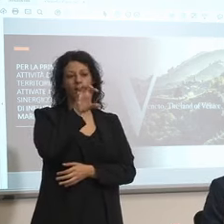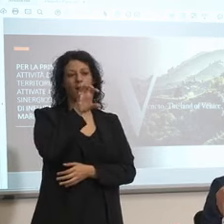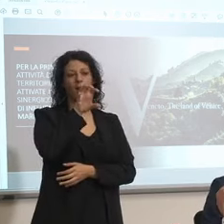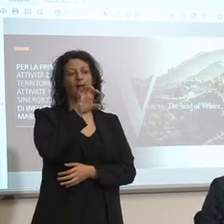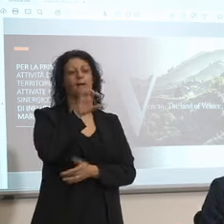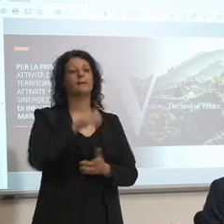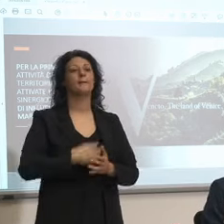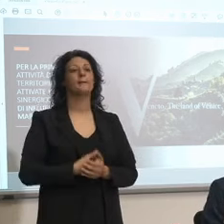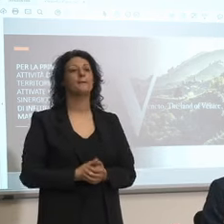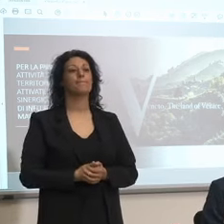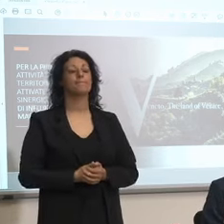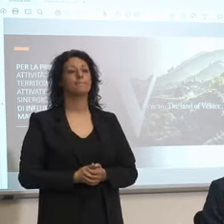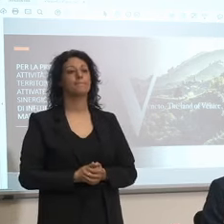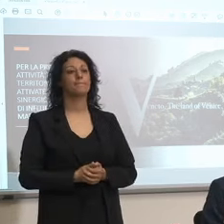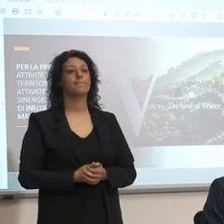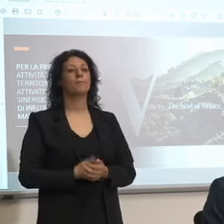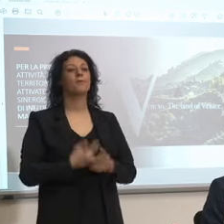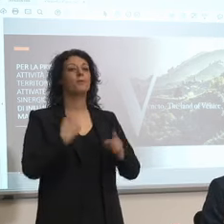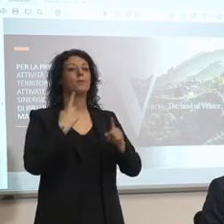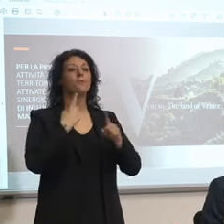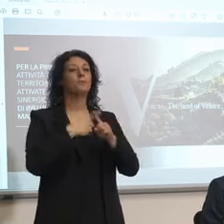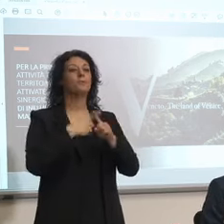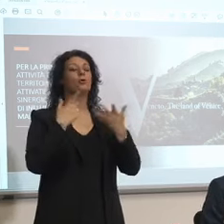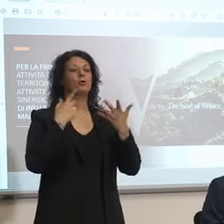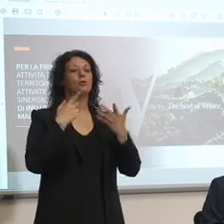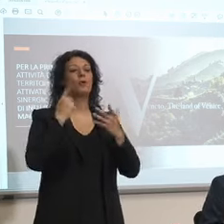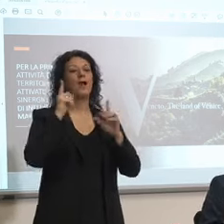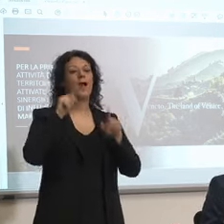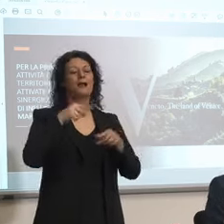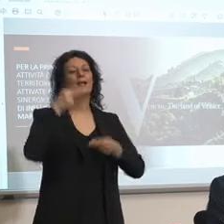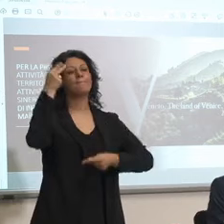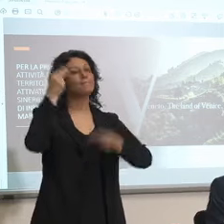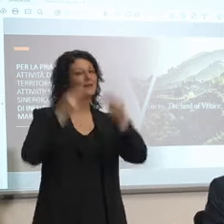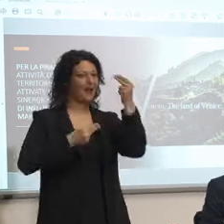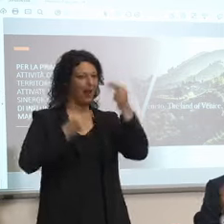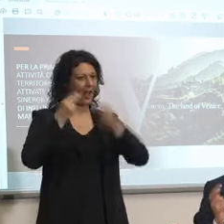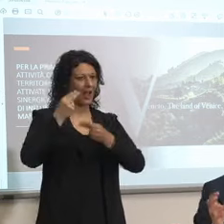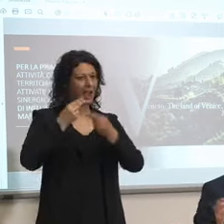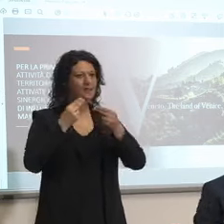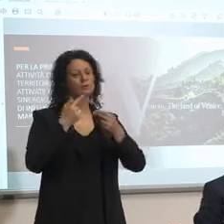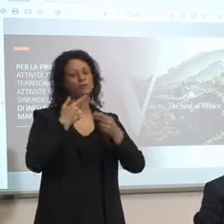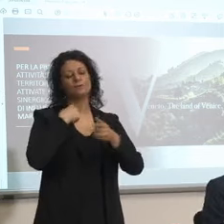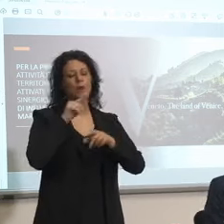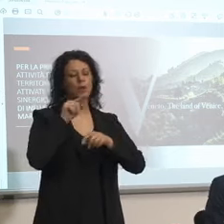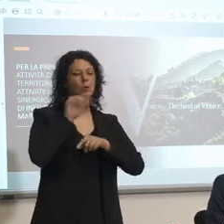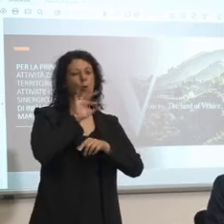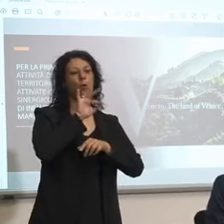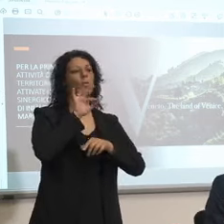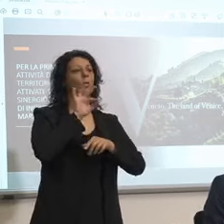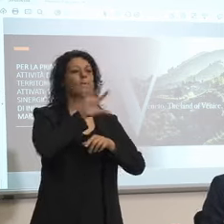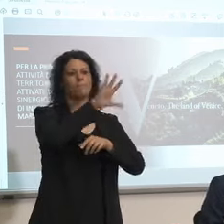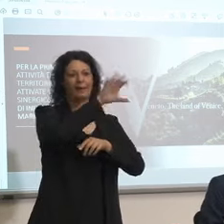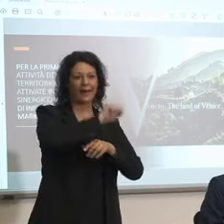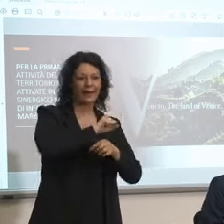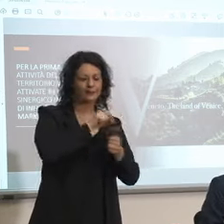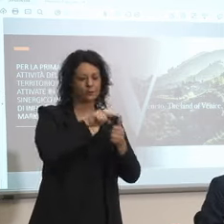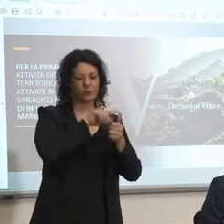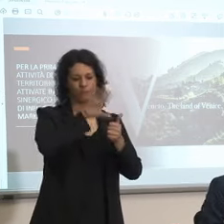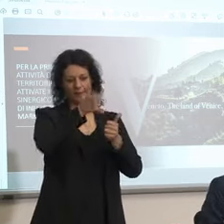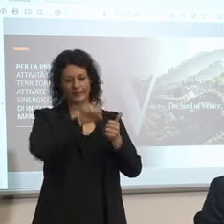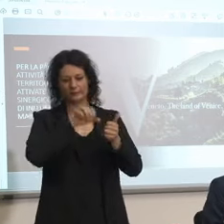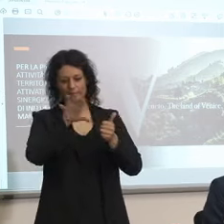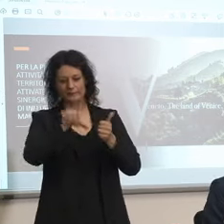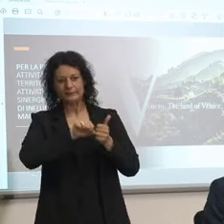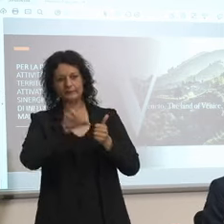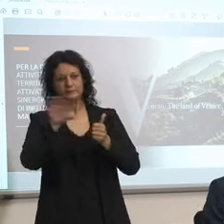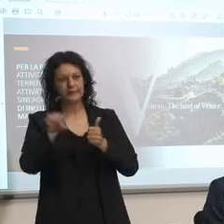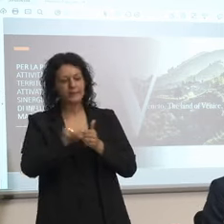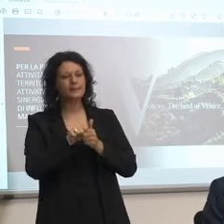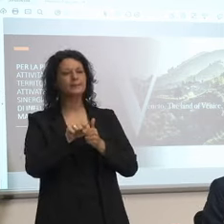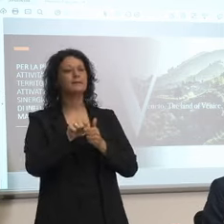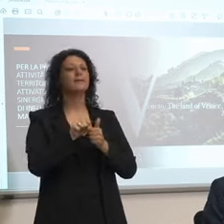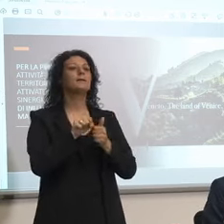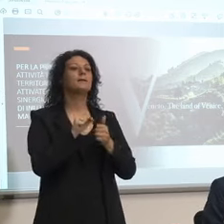il vice presidente Forcolini mi ha messo a bilancio quindi grattando un po' qua un po' là più la grande sicuramente